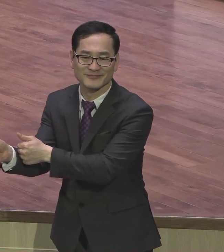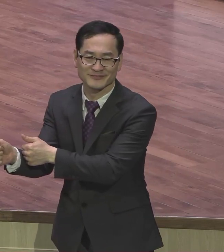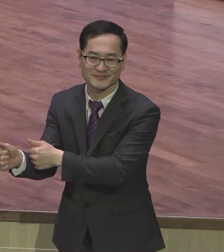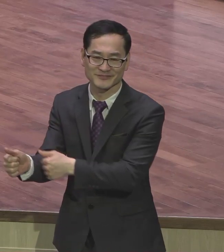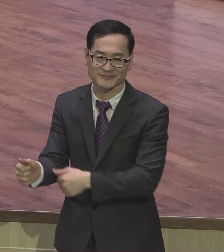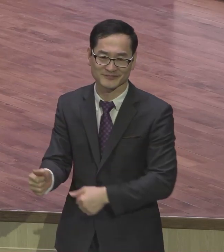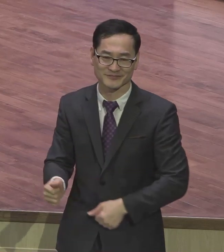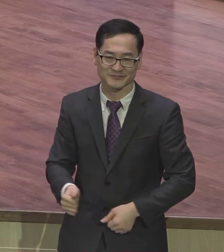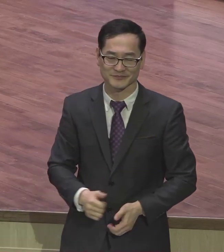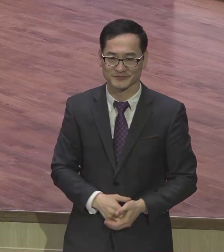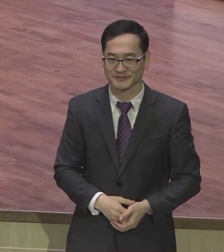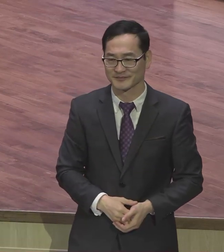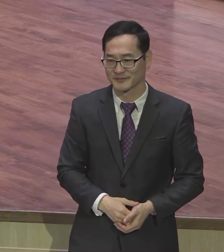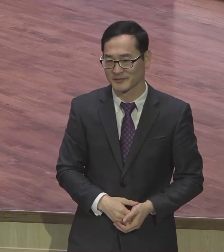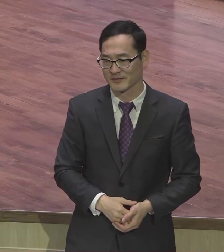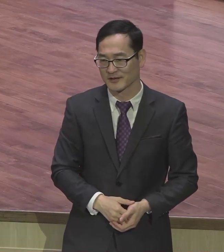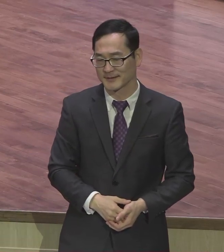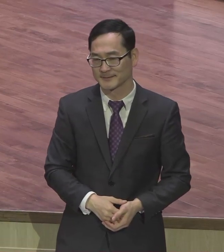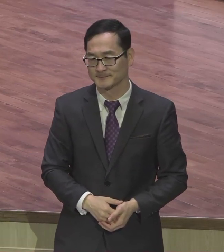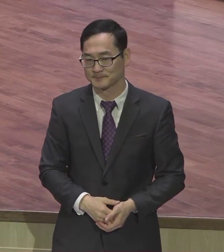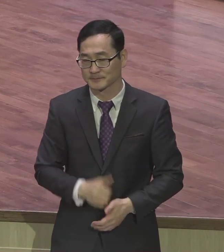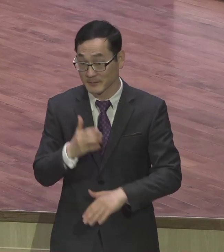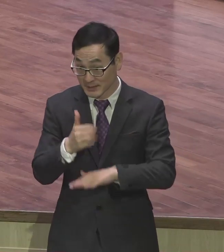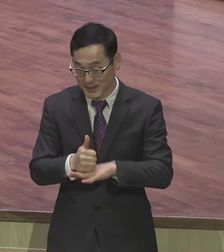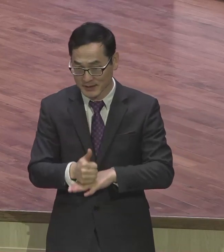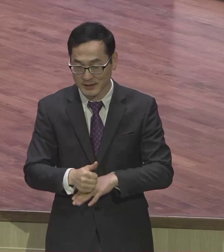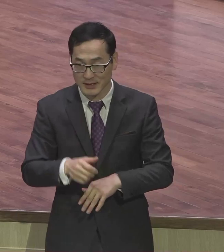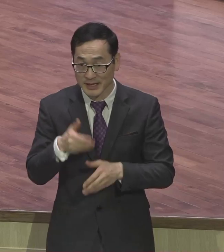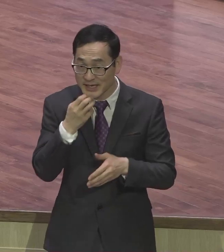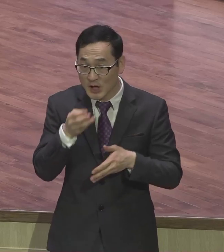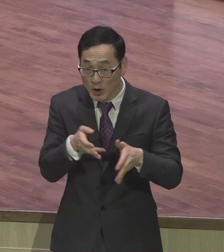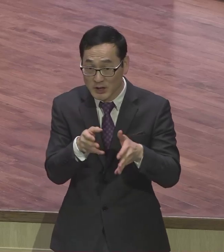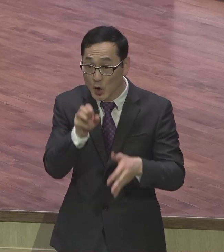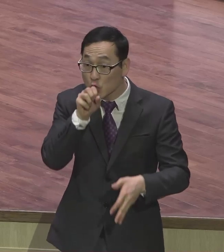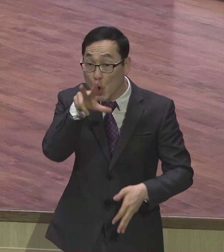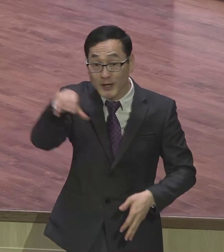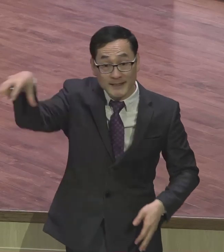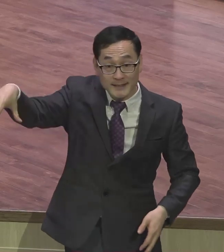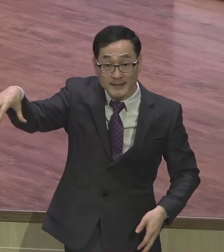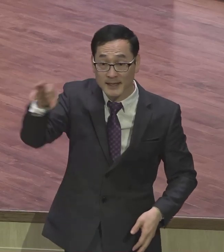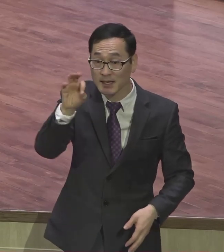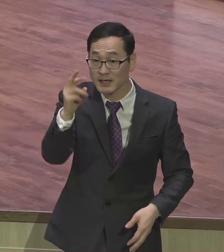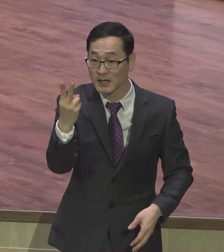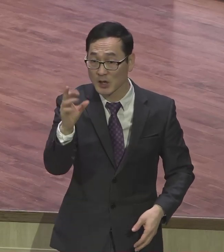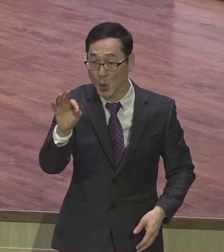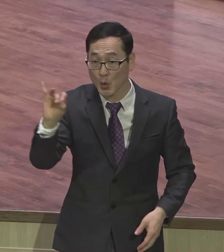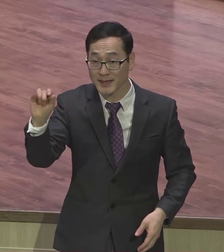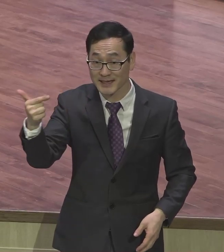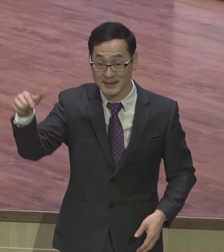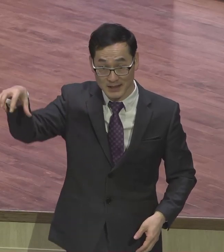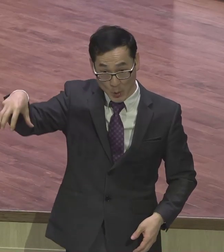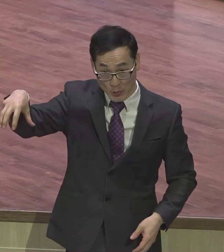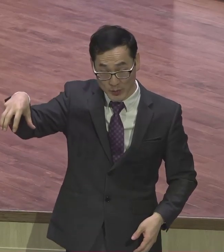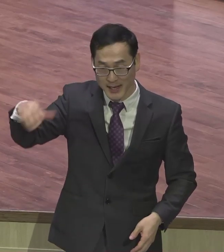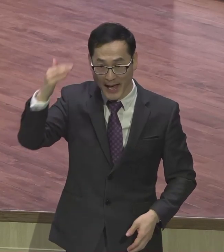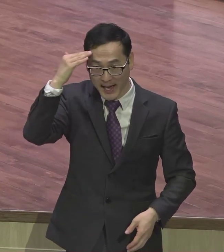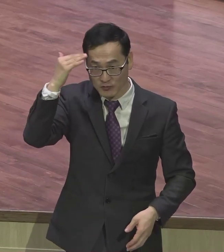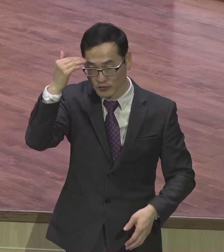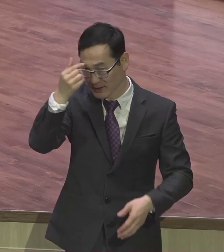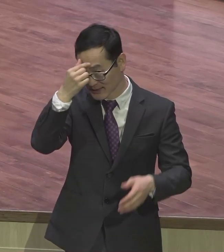경기도 용인에 가면 한국 기독교 성교 백주년을